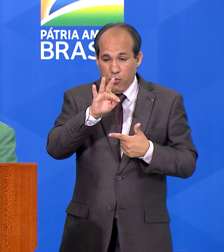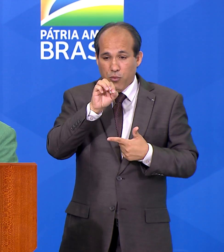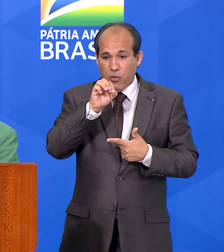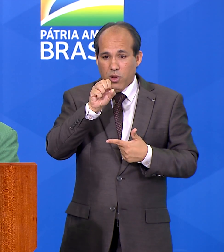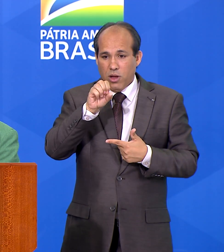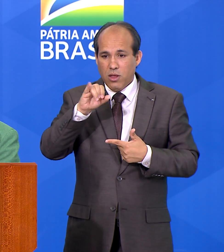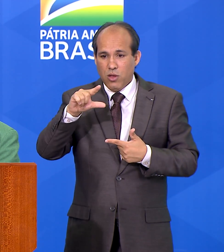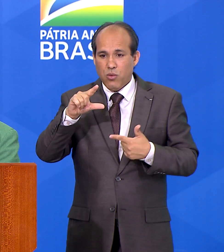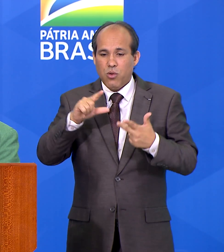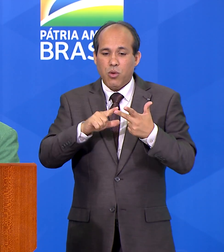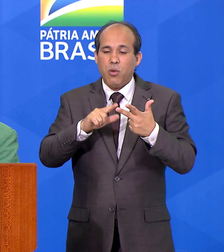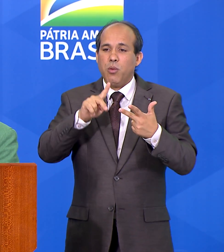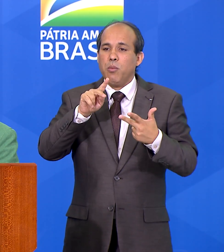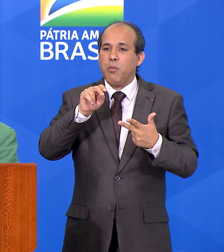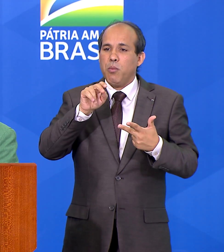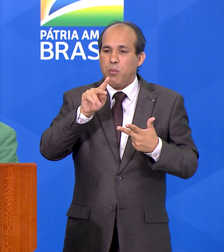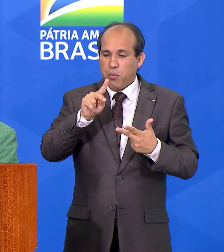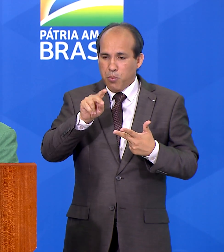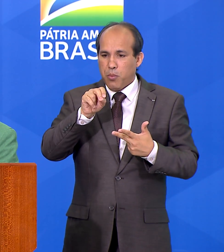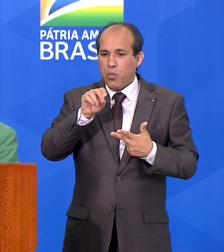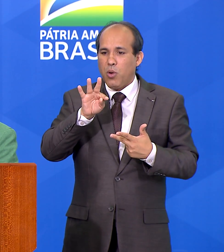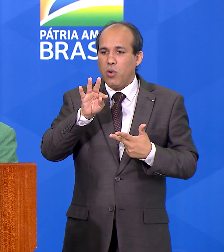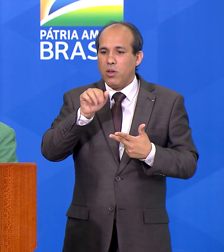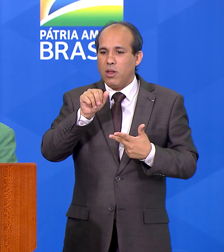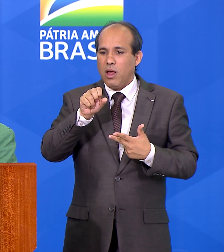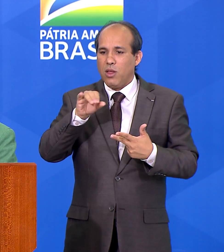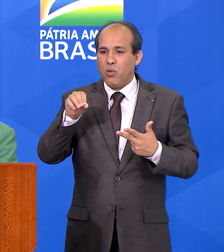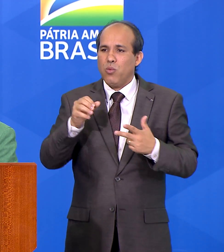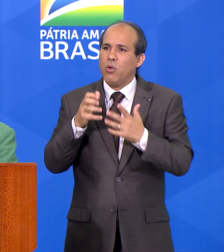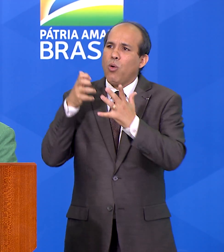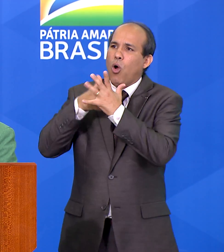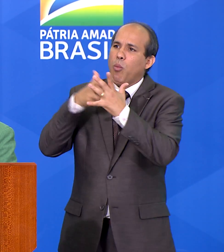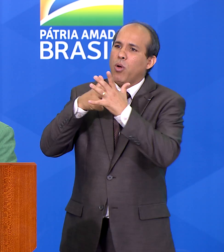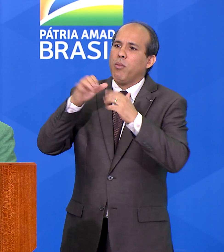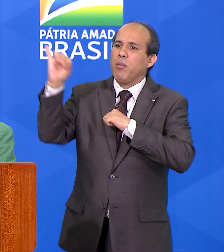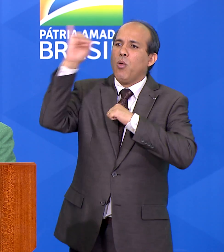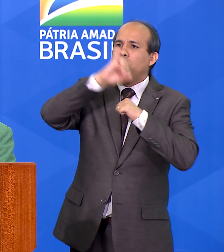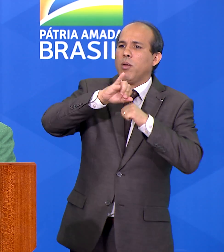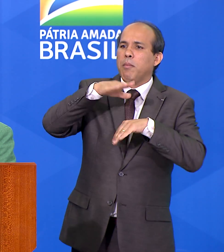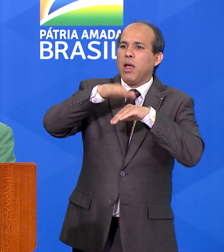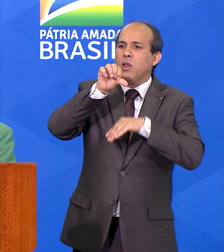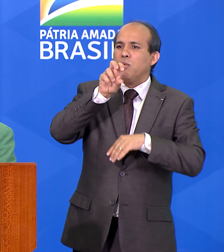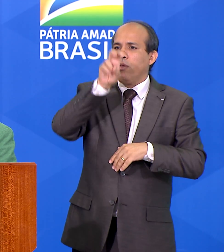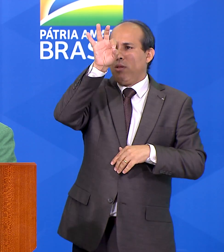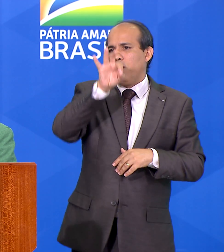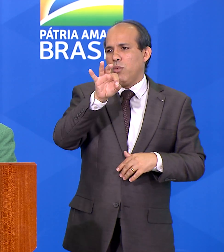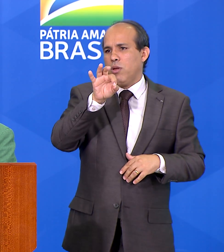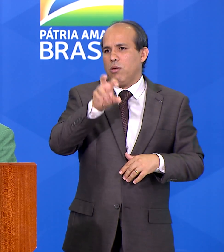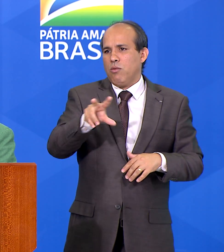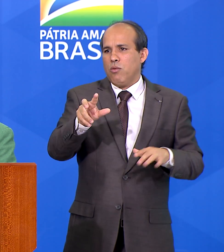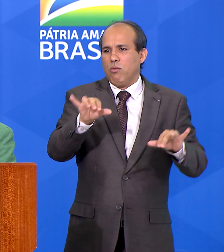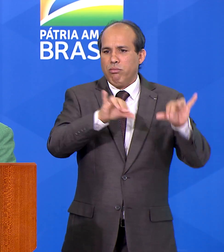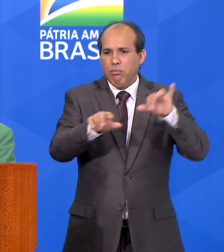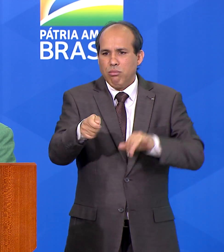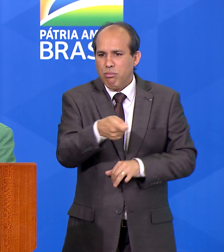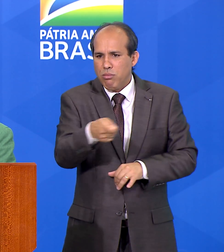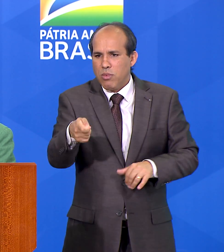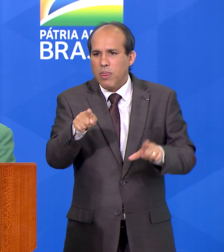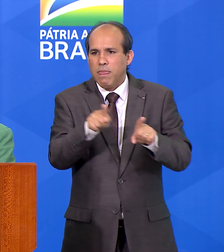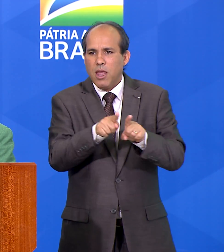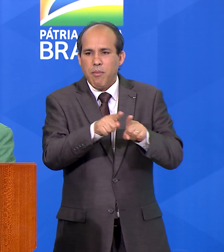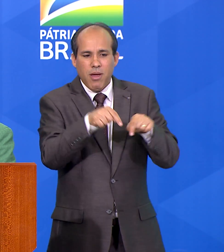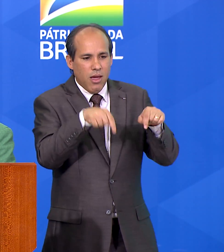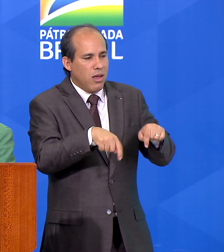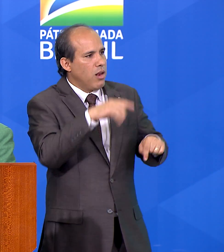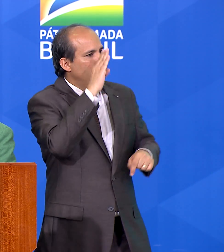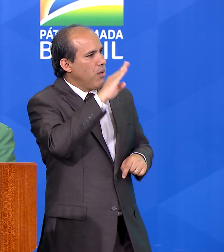Importamos 90% de nossos fertilizantes nitrogenados. Mas já temos empresas produzindo no